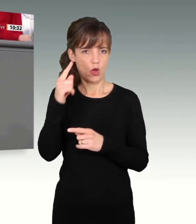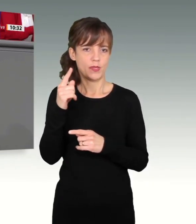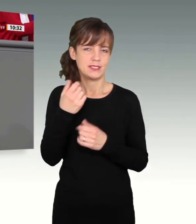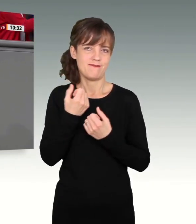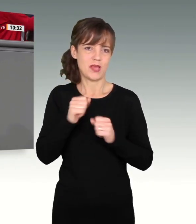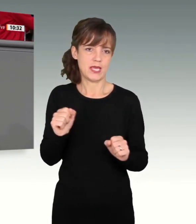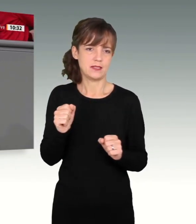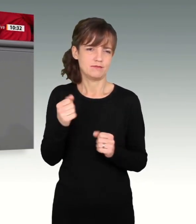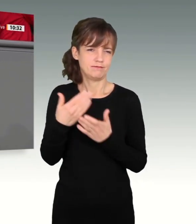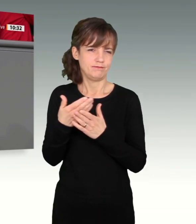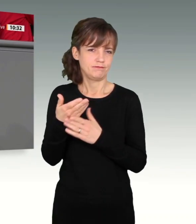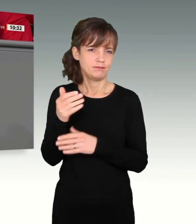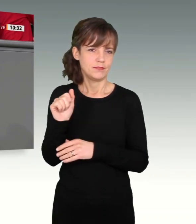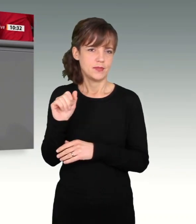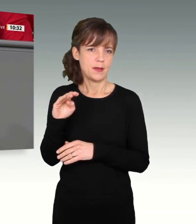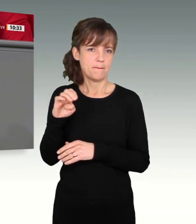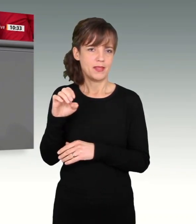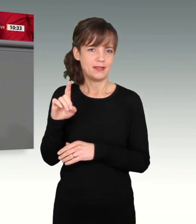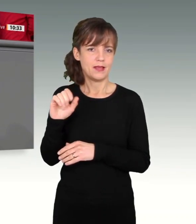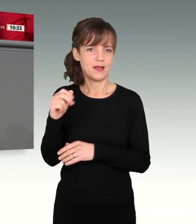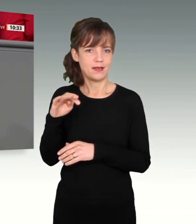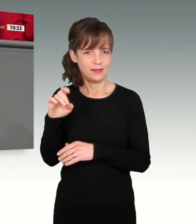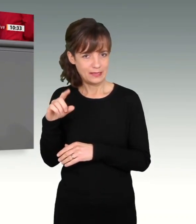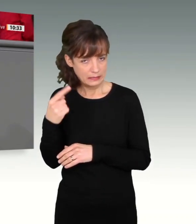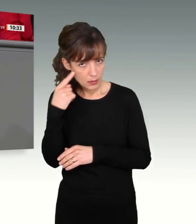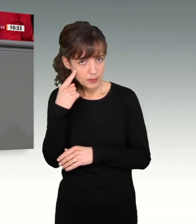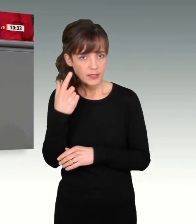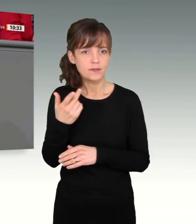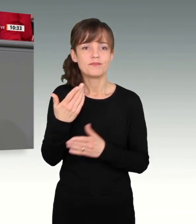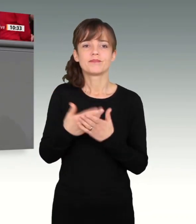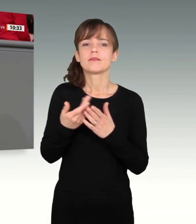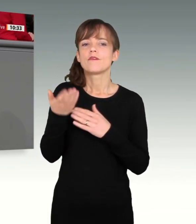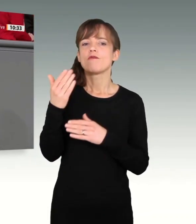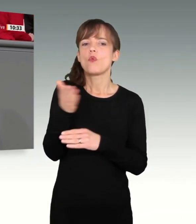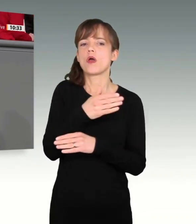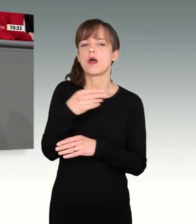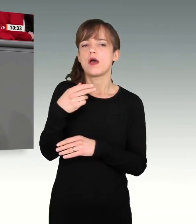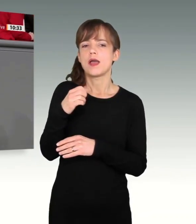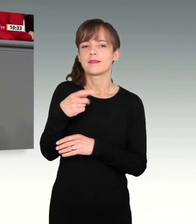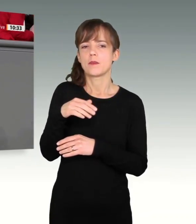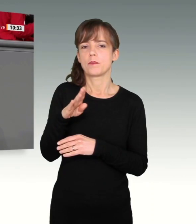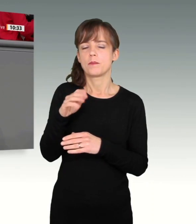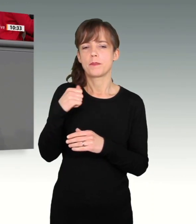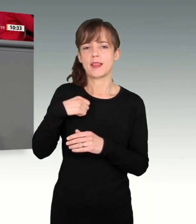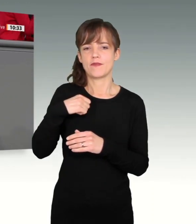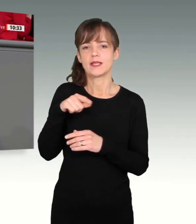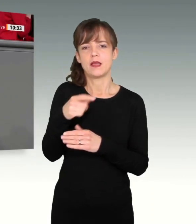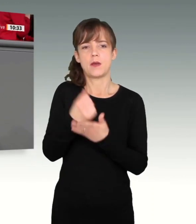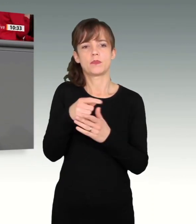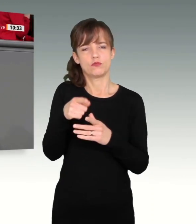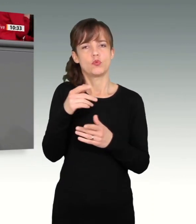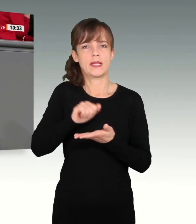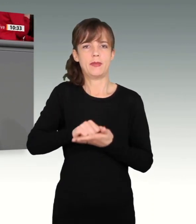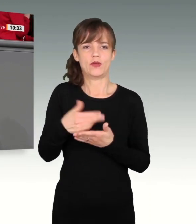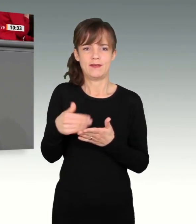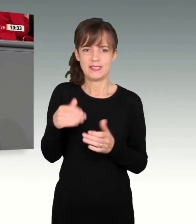klarmachen, bei der Religions und Weltanschauungsfreiheit geht es um das Recht von Religionsausübung. Es geht